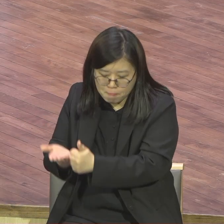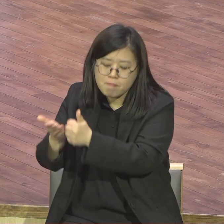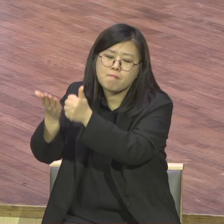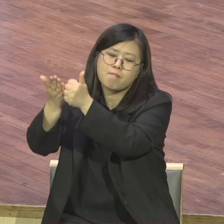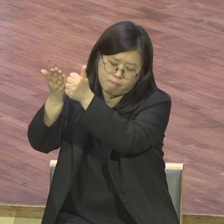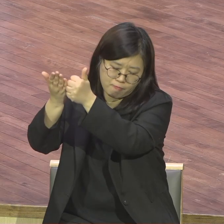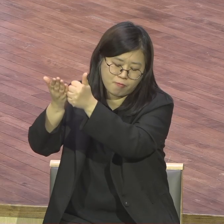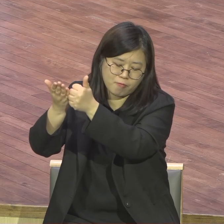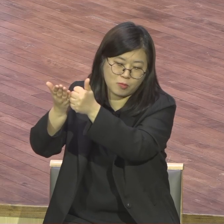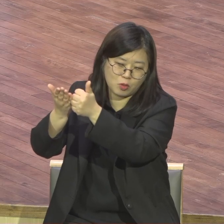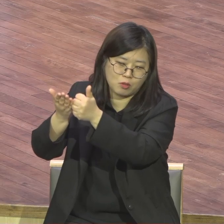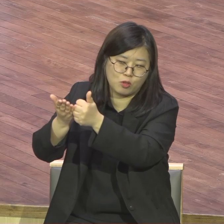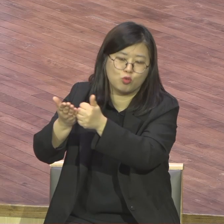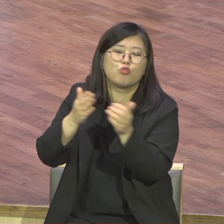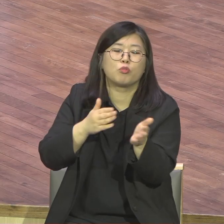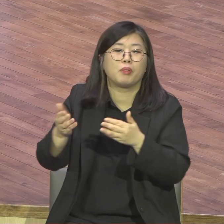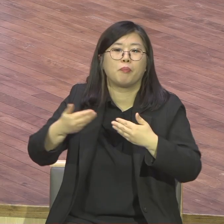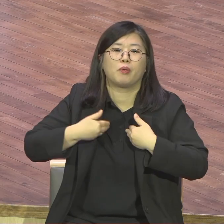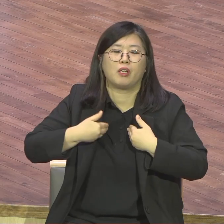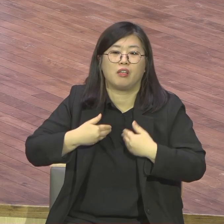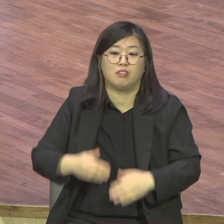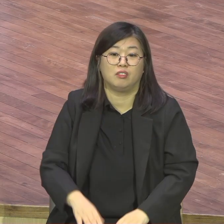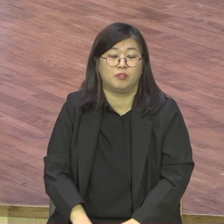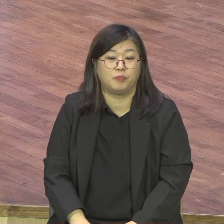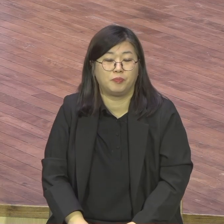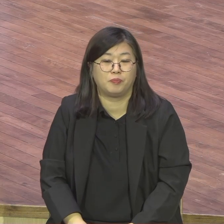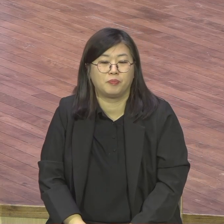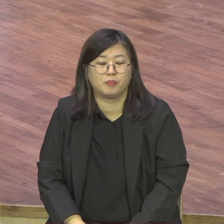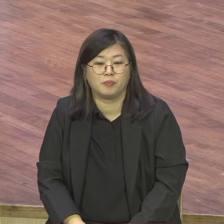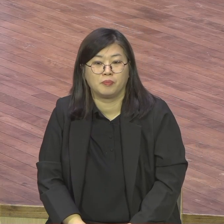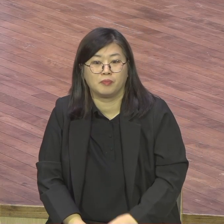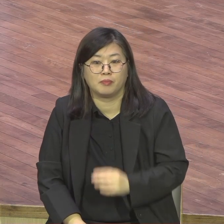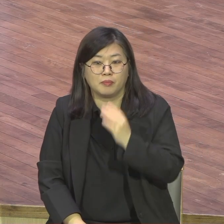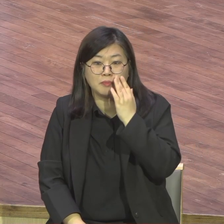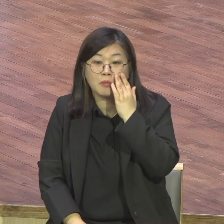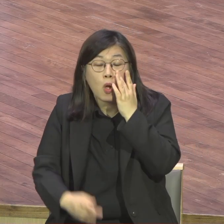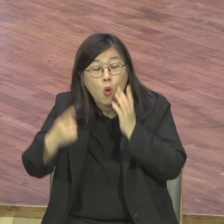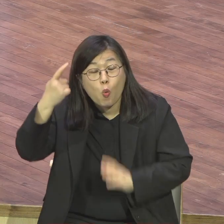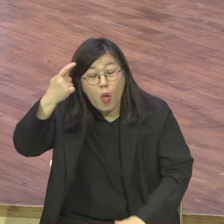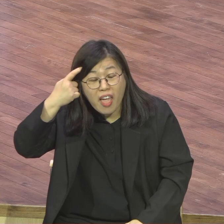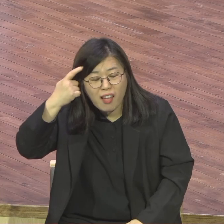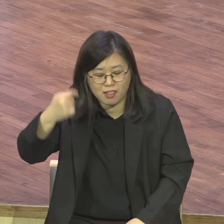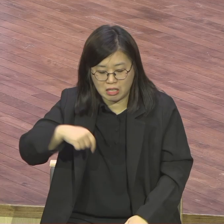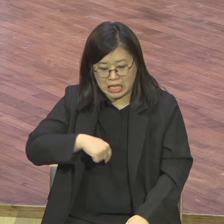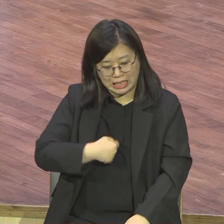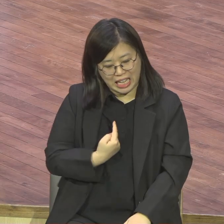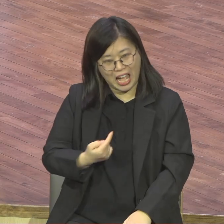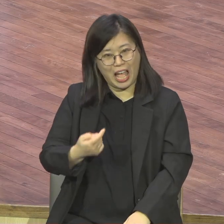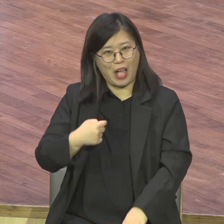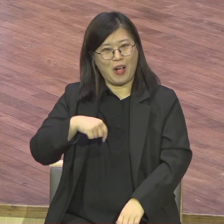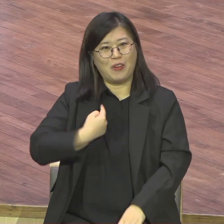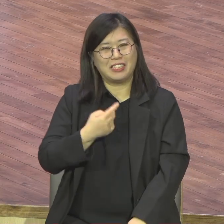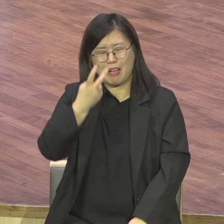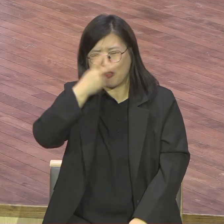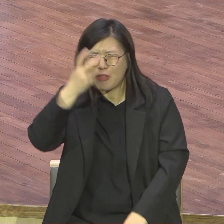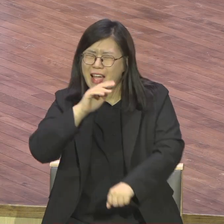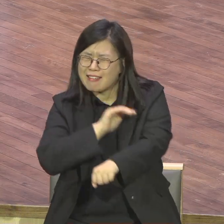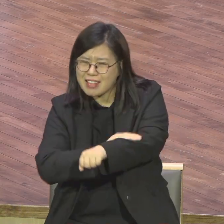삼단체를 넘어갈 수 있는 그러한 인재를 우리 우리 랩노들 중에서 일어나가야